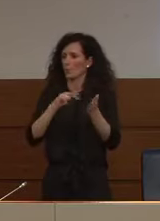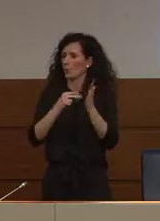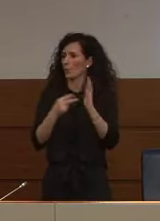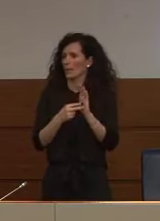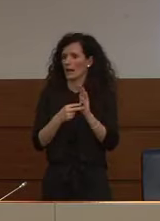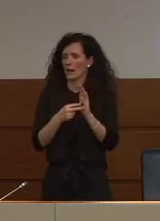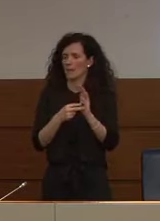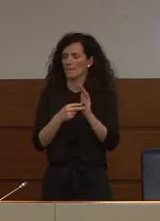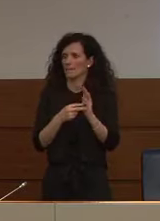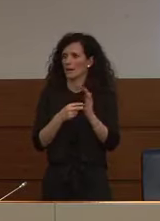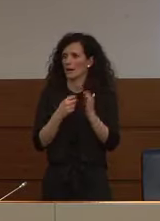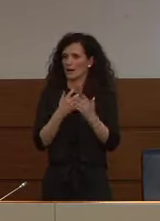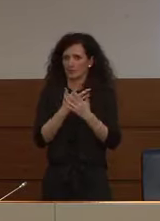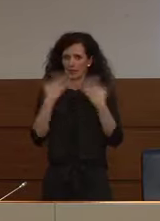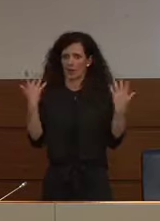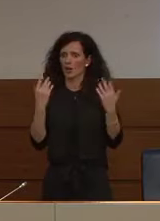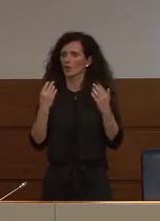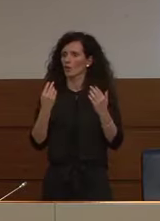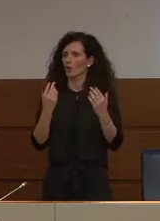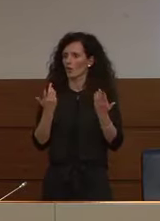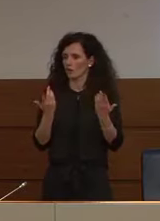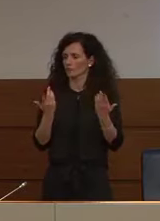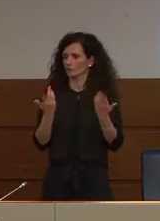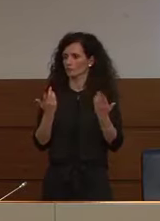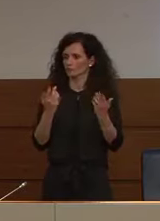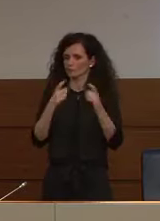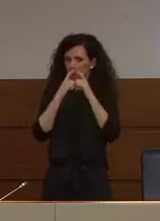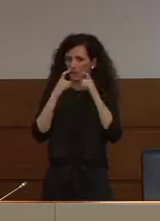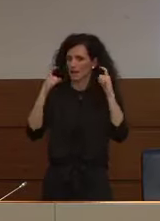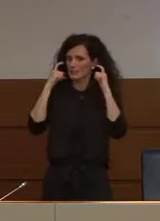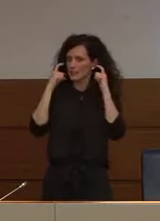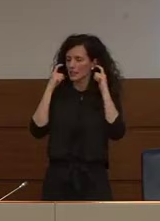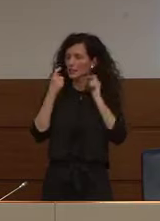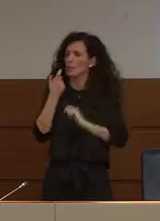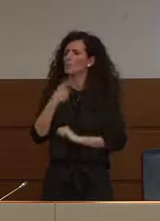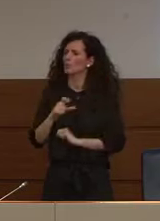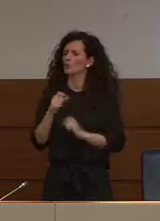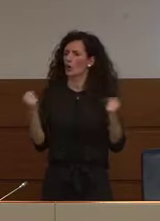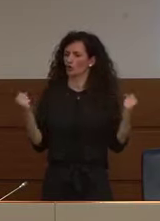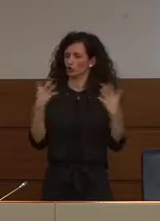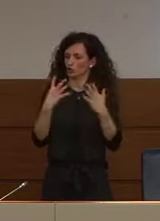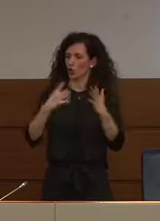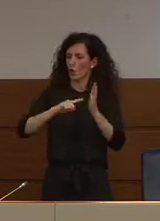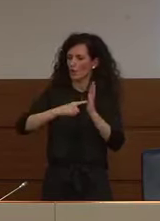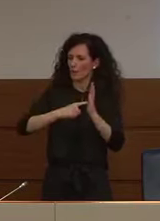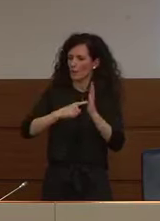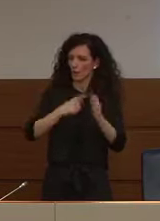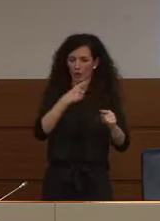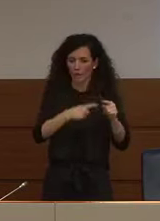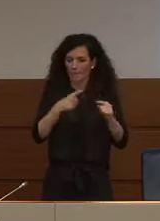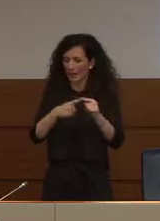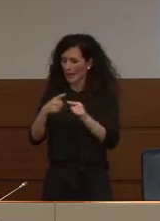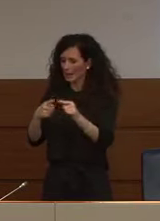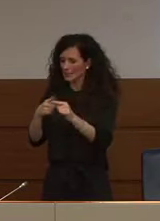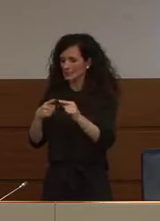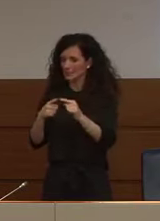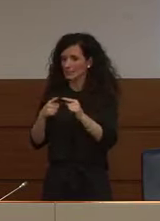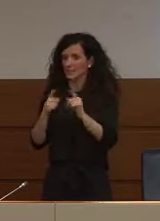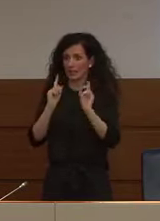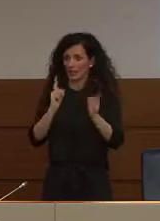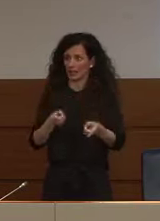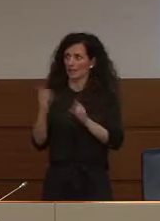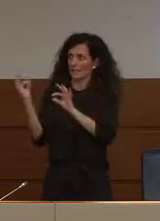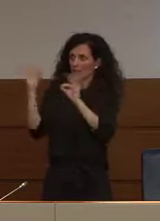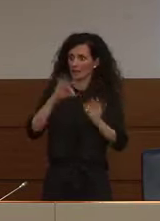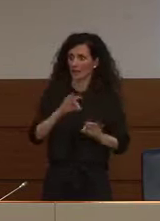anche perché se non sbaglio i 19 milioni di pezzi che dovevano arrivare in Italia sono ancora